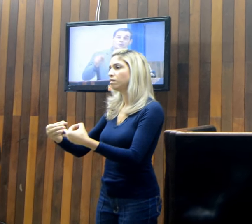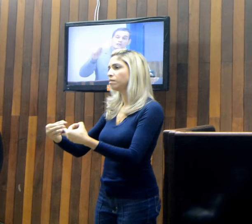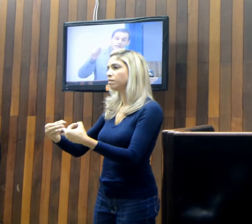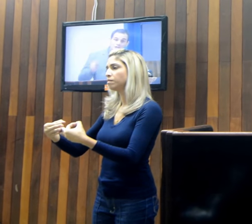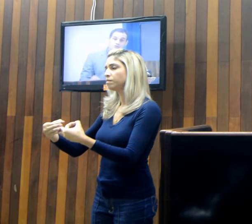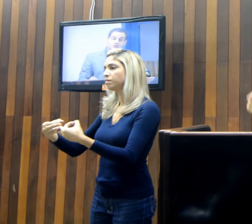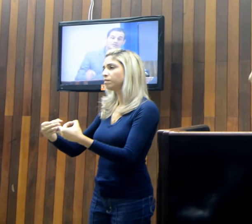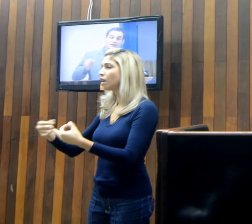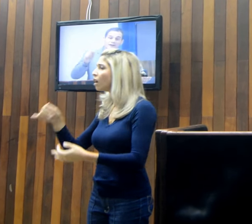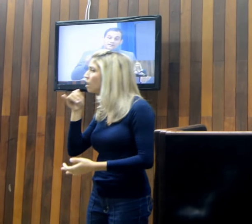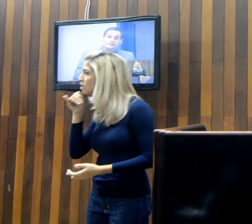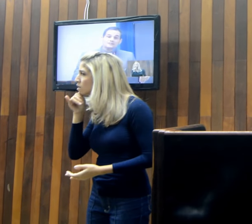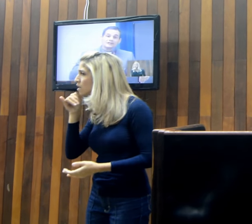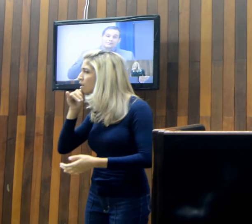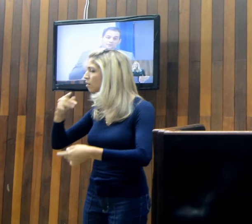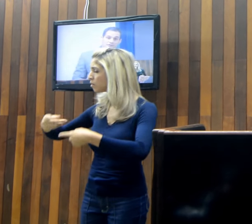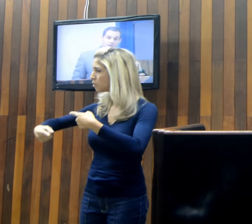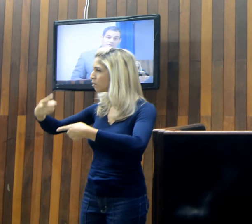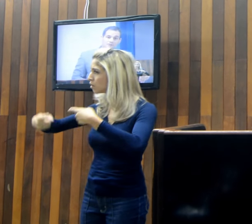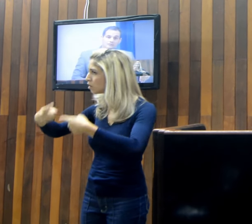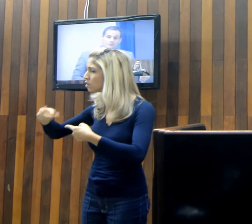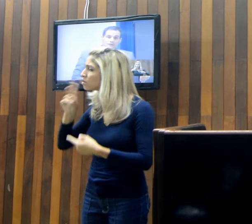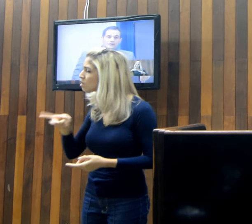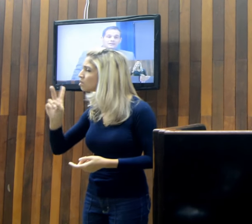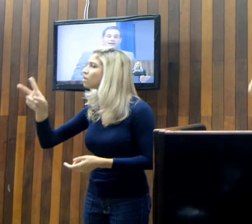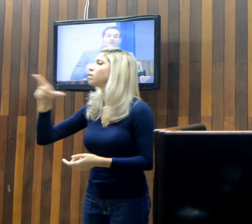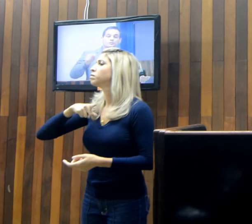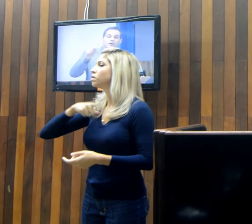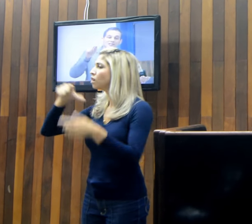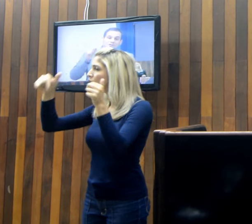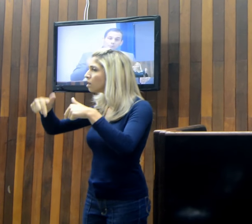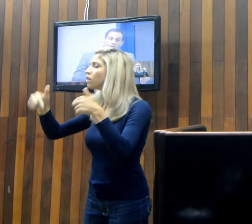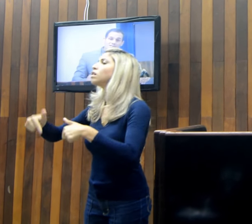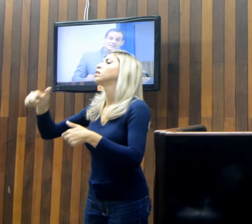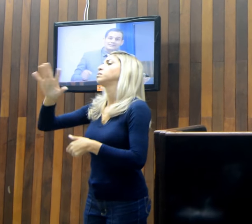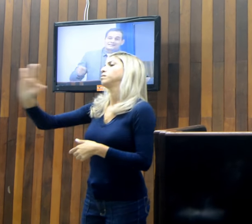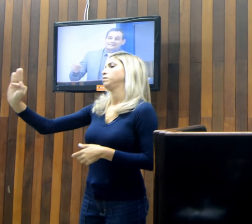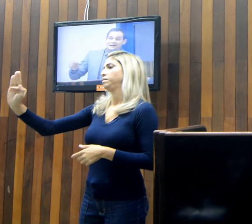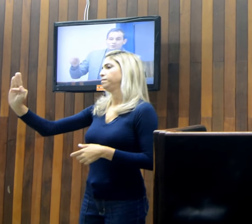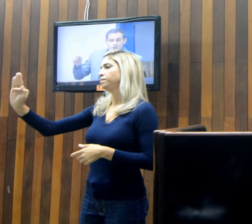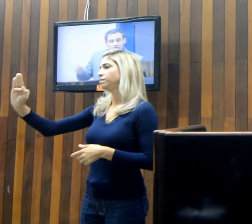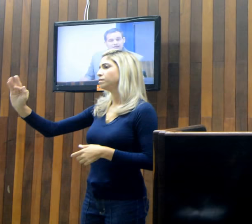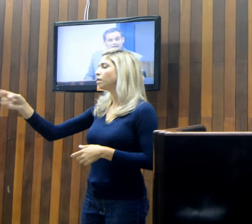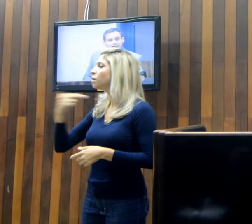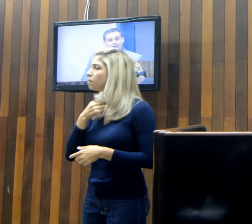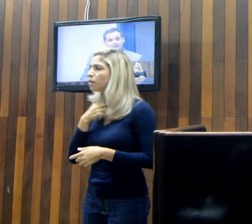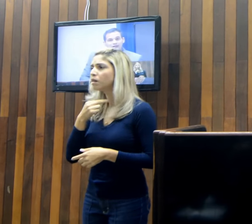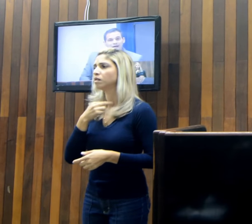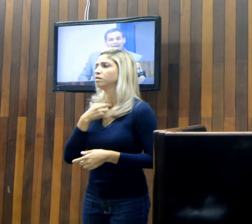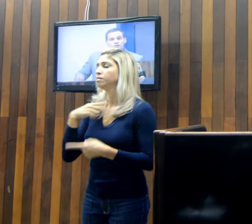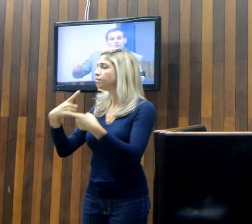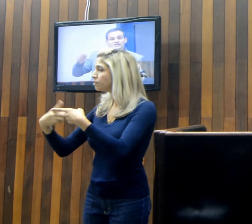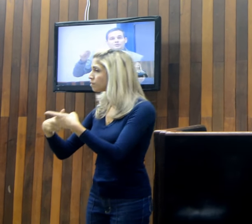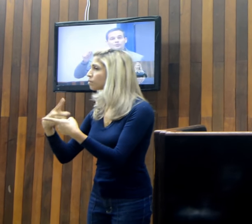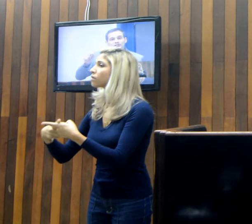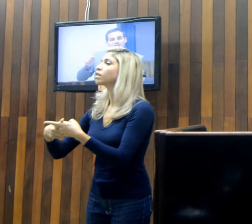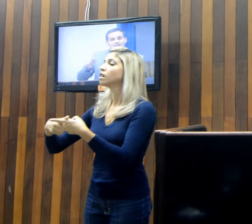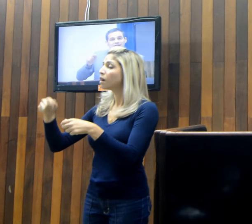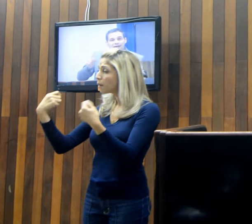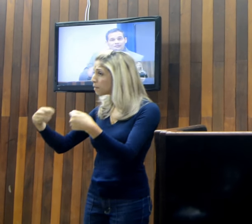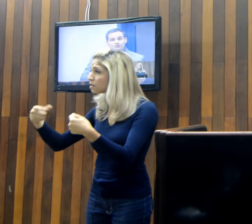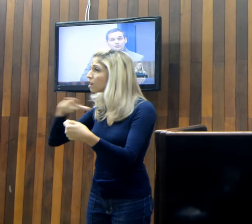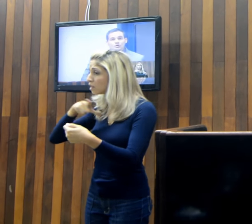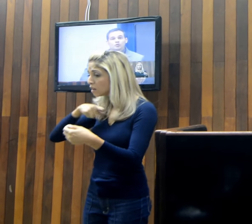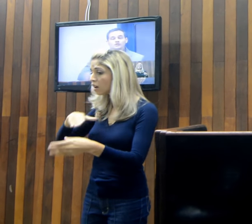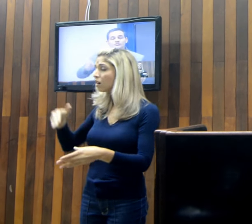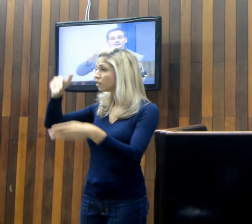político que vem rendando em Cabo Frio. E a resposta só pode ser dada na urna. A resposta só pode ser